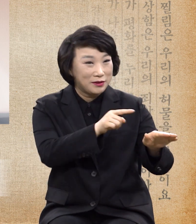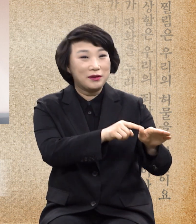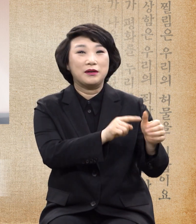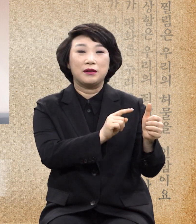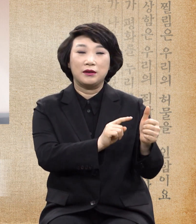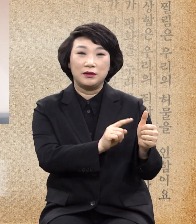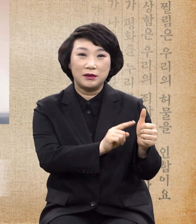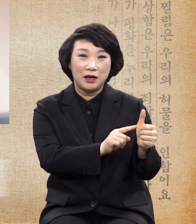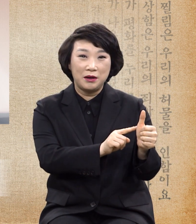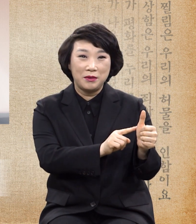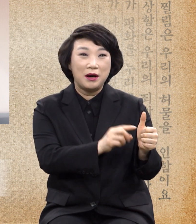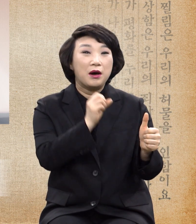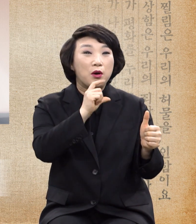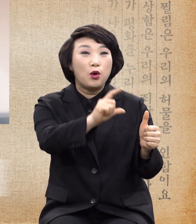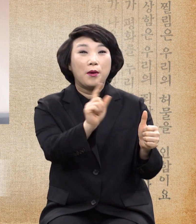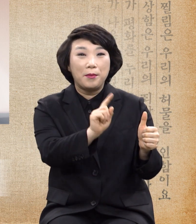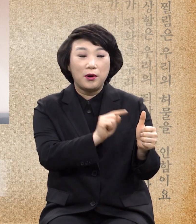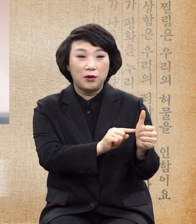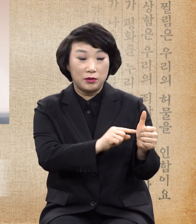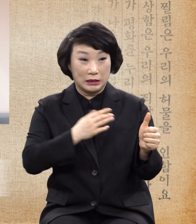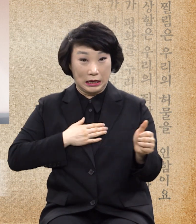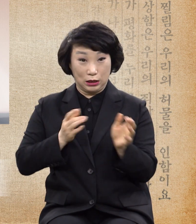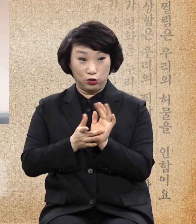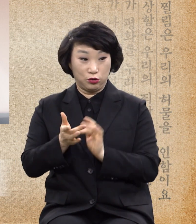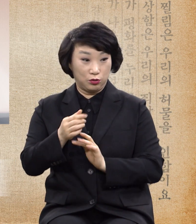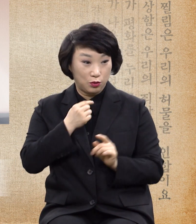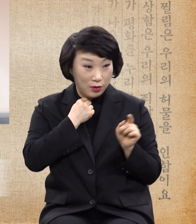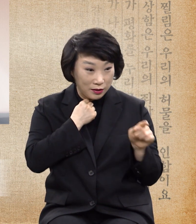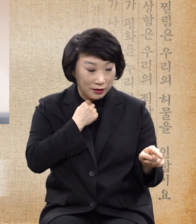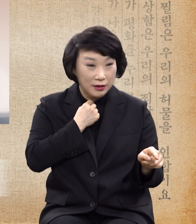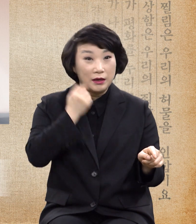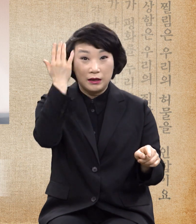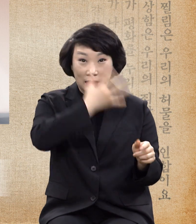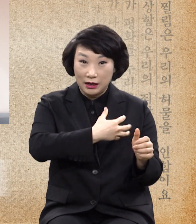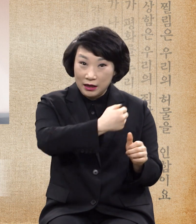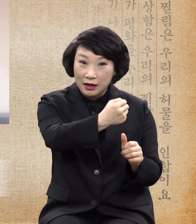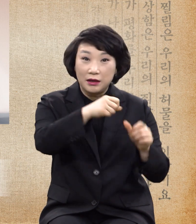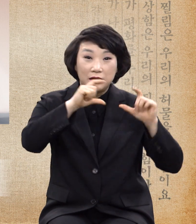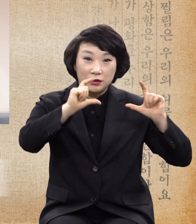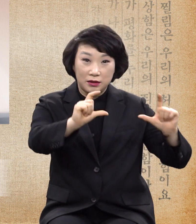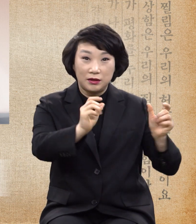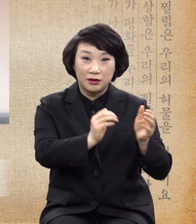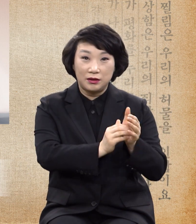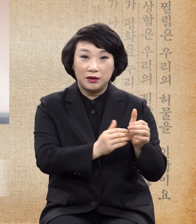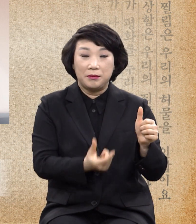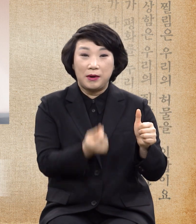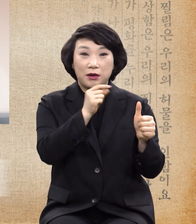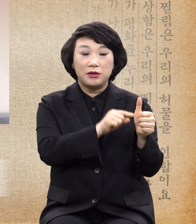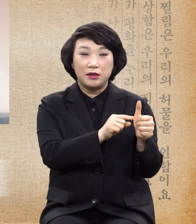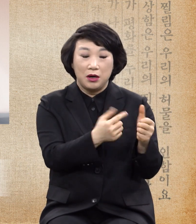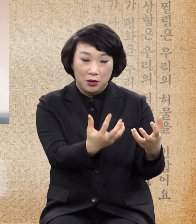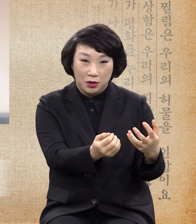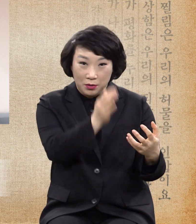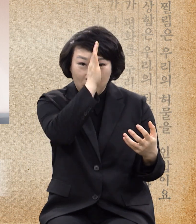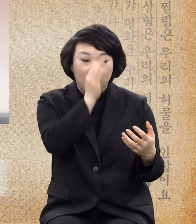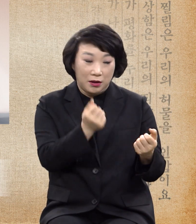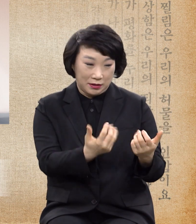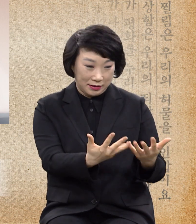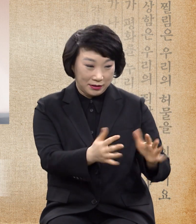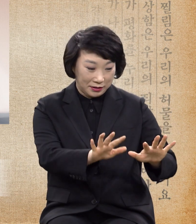대시며 가라사되 내가 원하노니 깨끗함을 받으라 하신대 즉시 그의 문등병이 깨끗하여